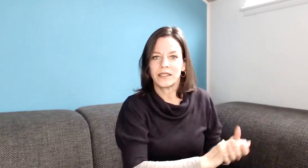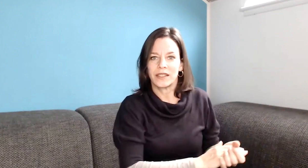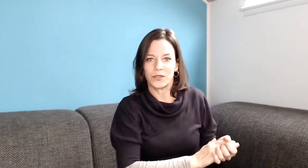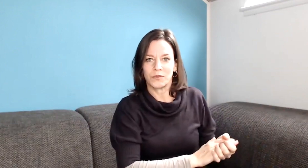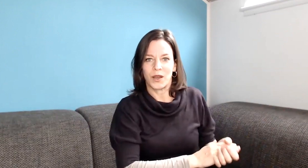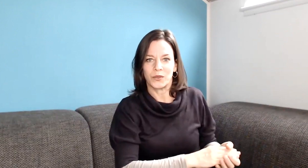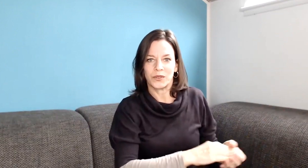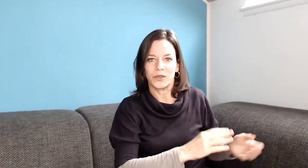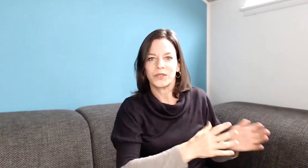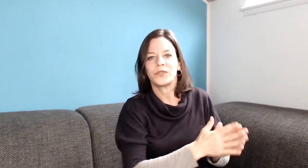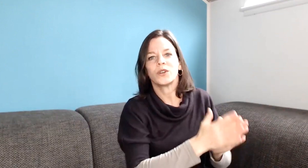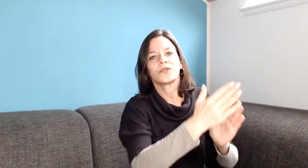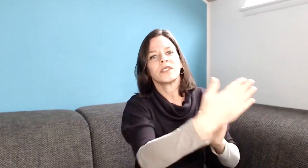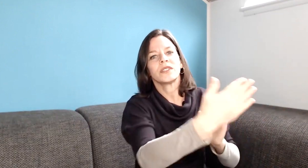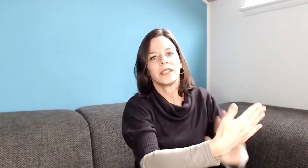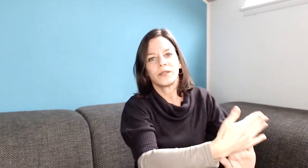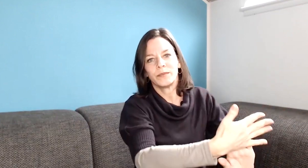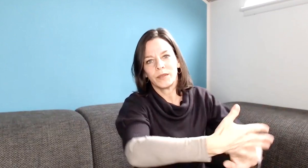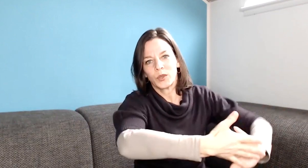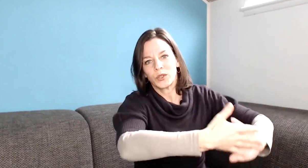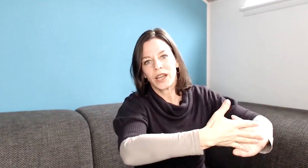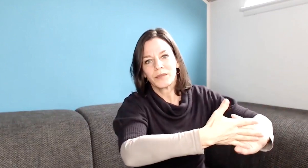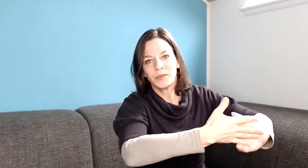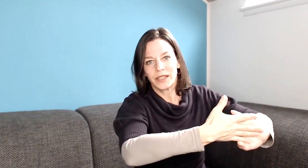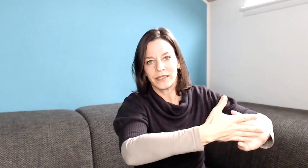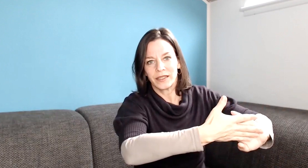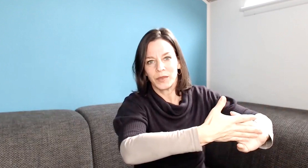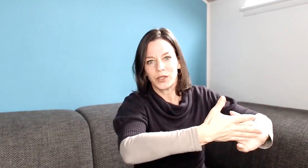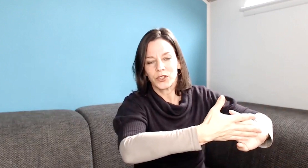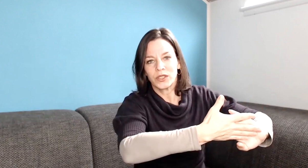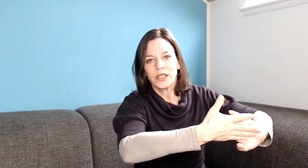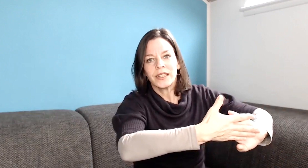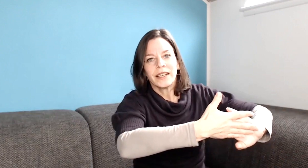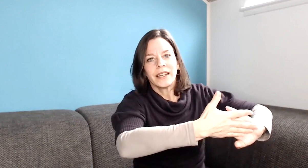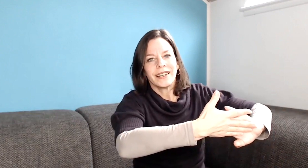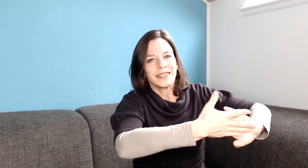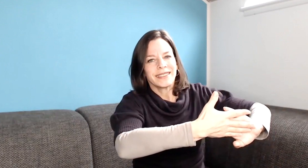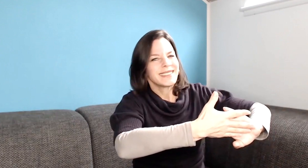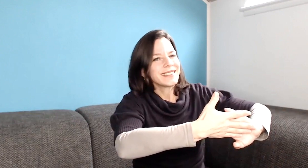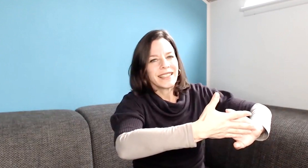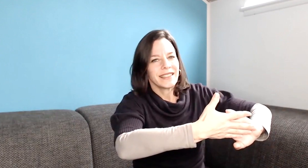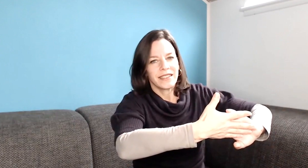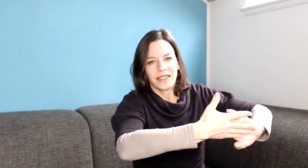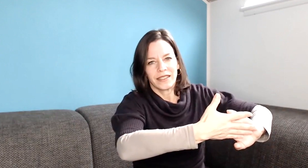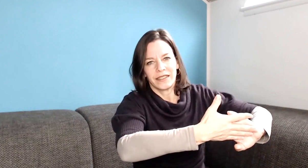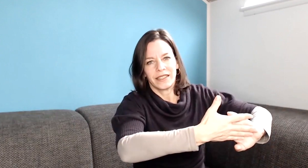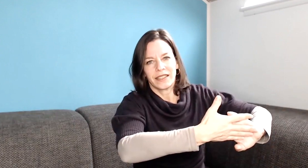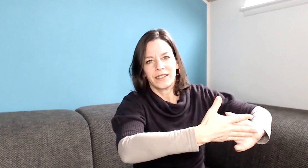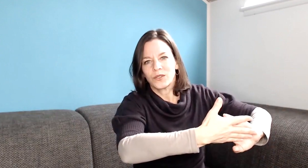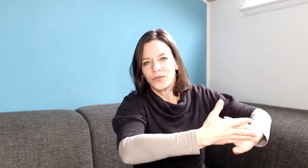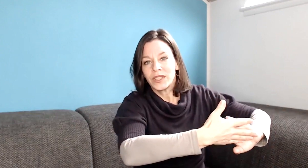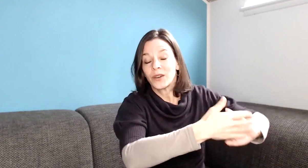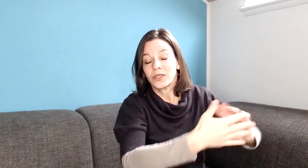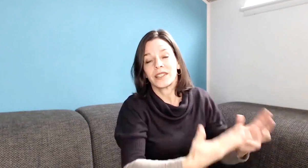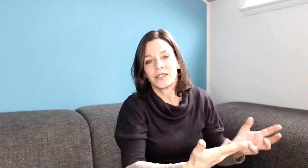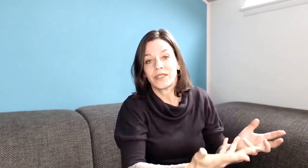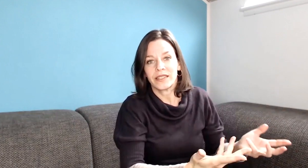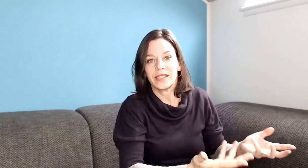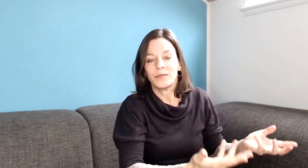sie denn aus dem Haus raus? Wie oft sind sie in Kontakt mit anderen Menschen? Da ist in der Regel nicht allzu viel, außer das, was eben